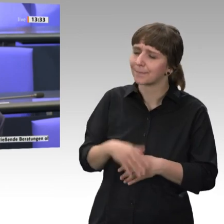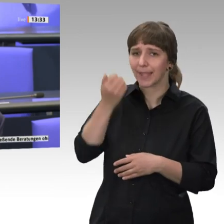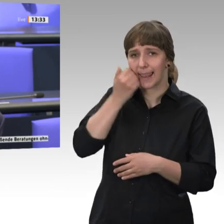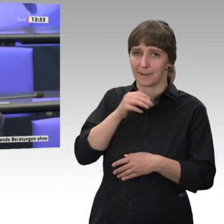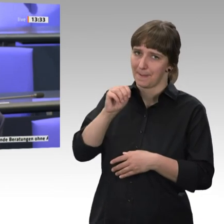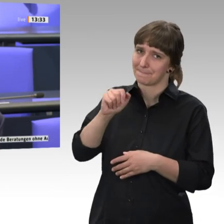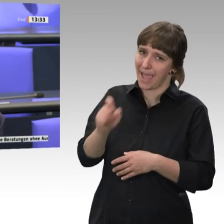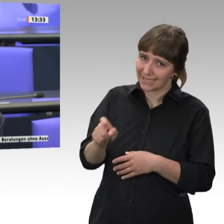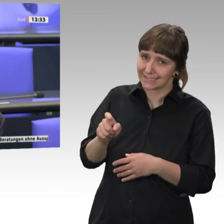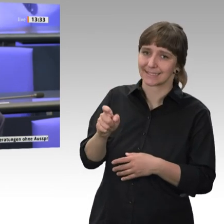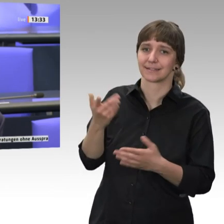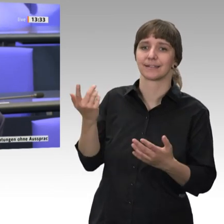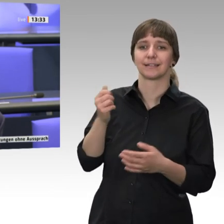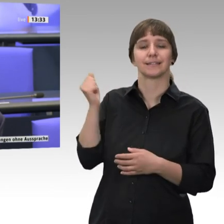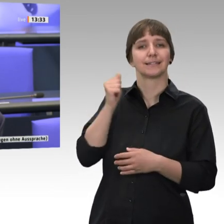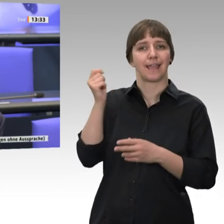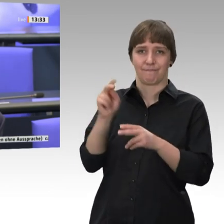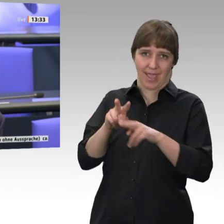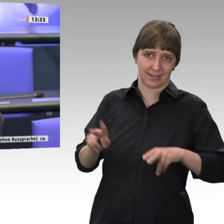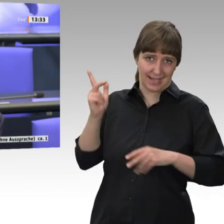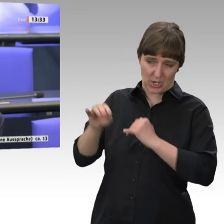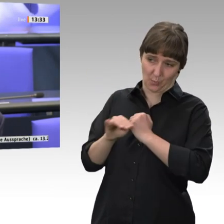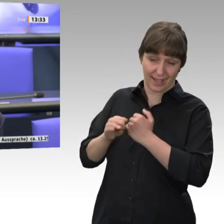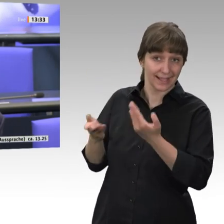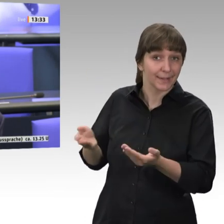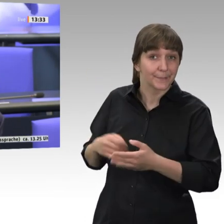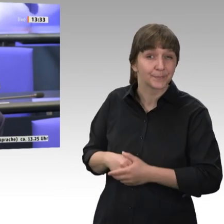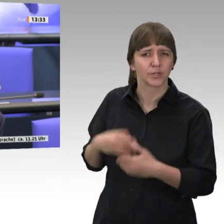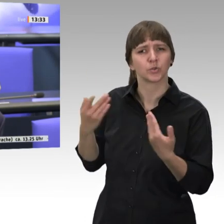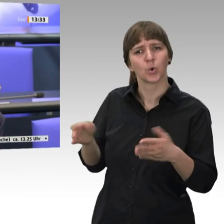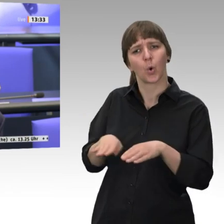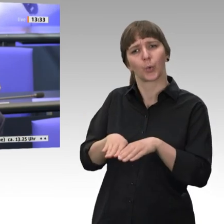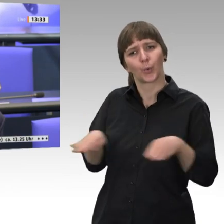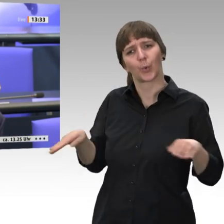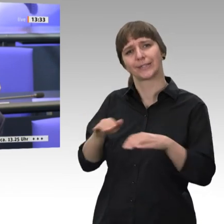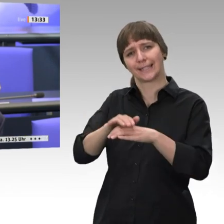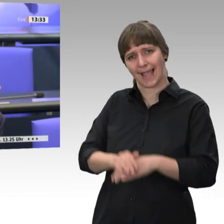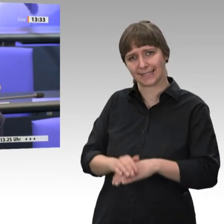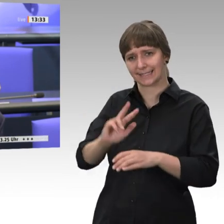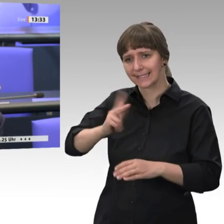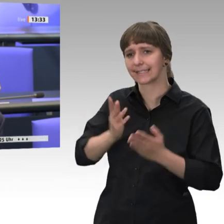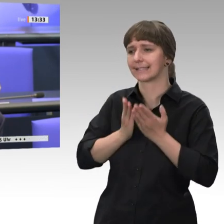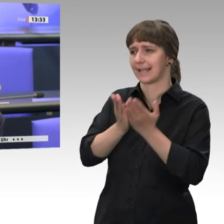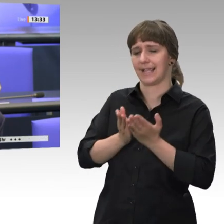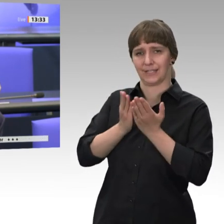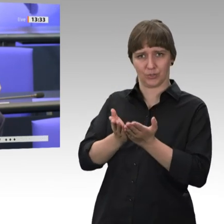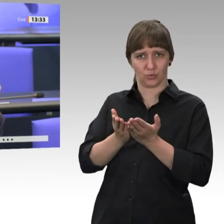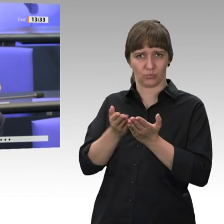Sie, lieber sehr verehrter Herr Kollege. Wenn die Grundrente so zur dritten Lesung ins Plenum käme, wie sie in der Anhörung am Montag